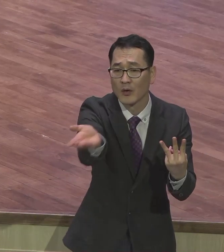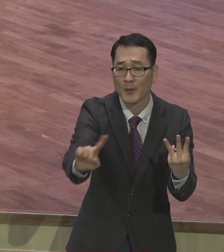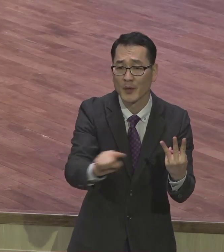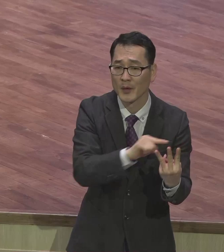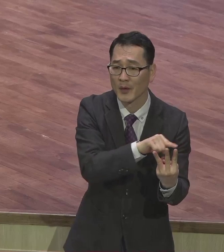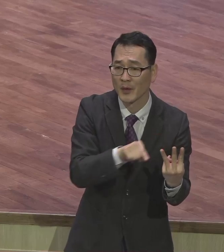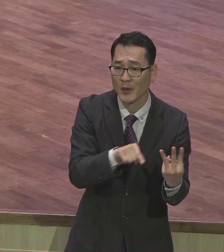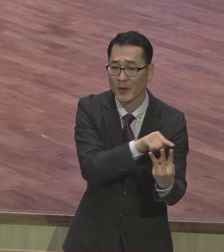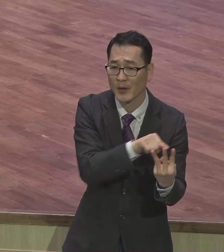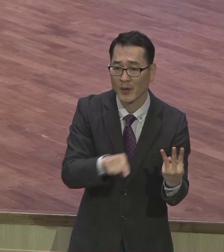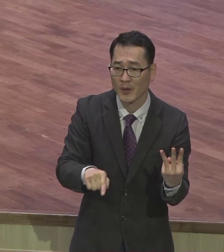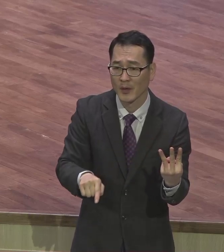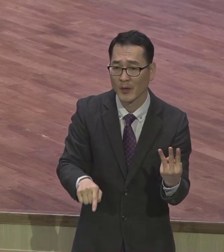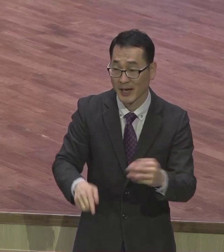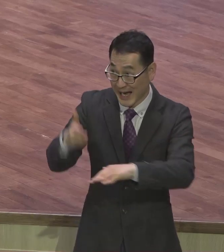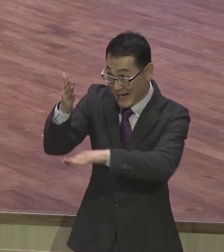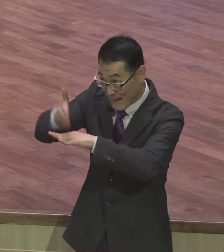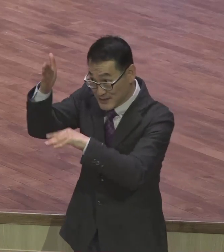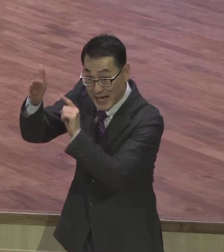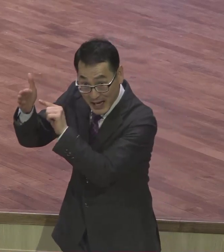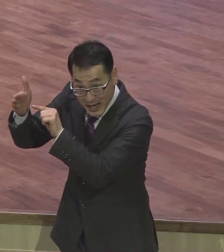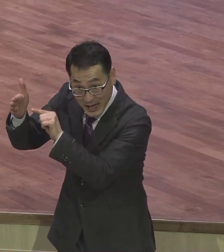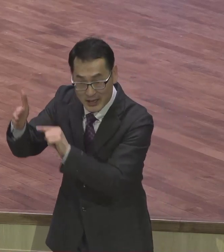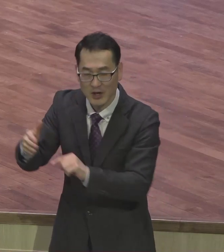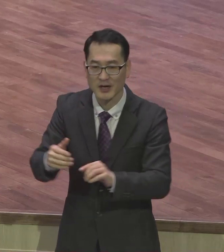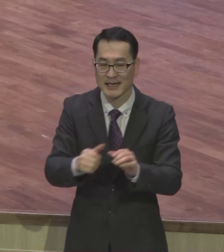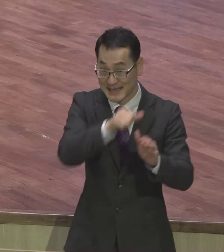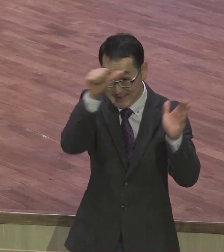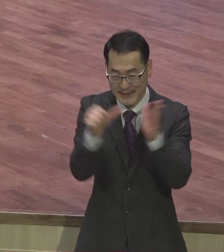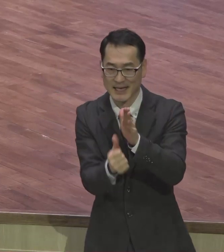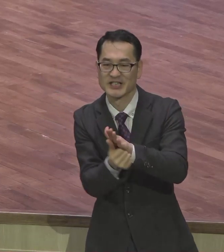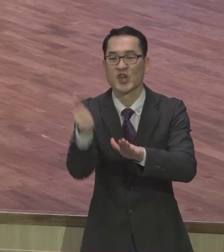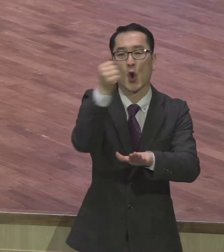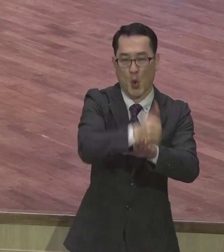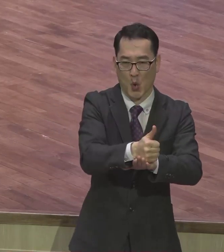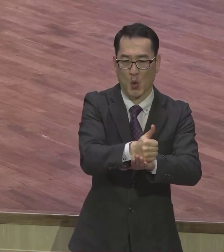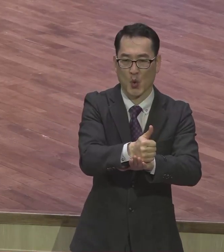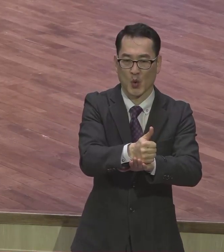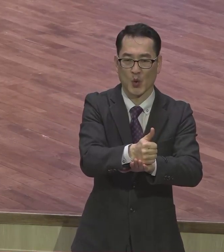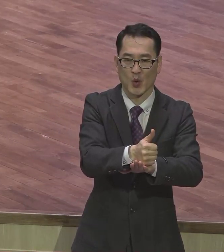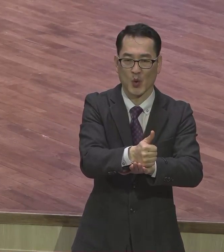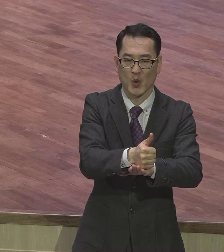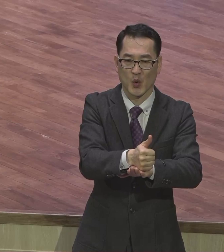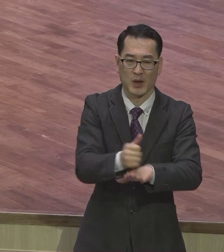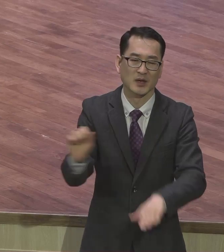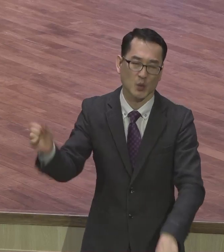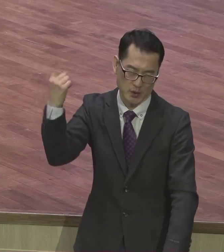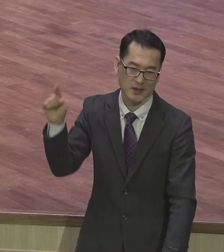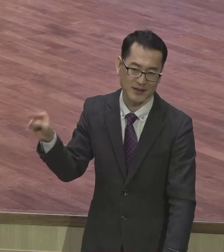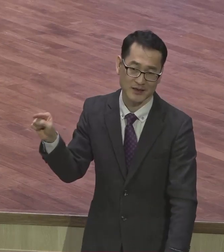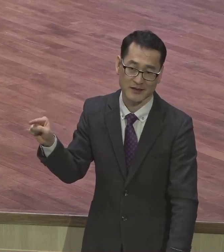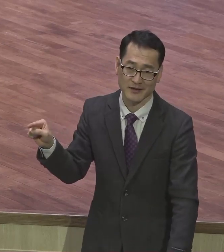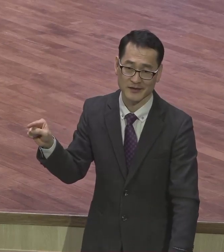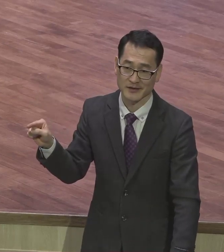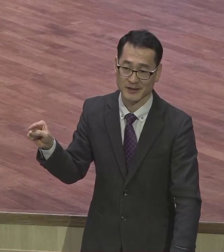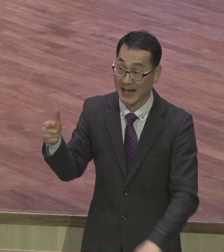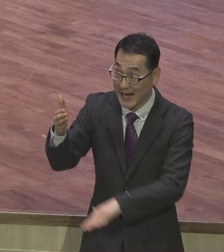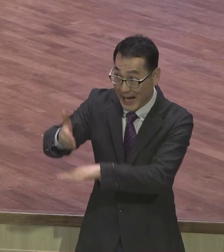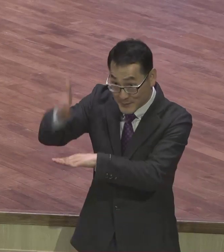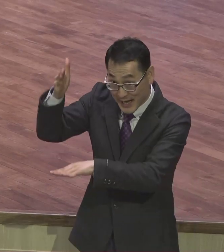성공 포인트예요. 아시겠어요? 감사하는 사람 인생 성공하게 되죠. 특히 감사가 이끄는 삶은 육신의 건강과 성공